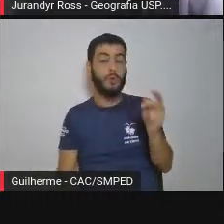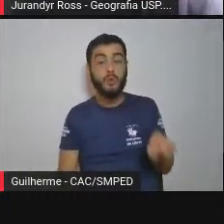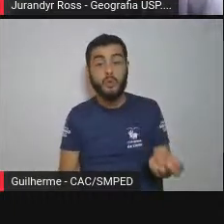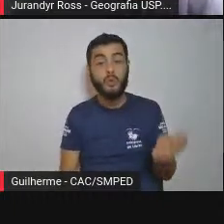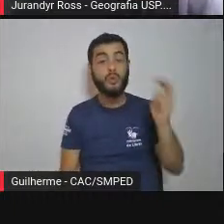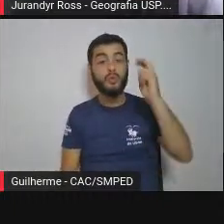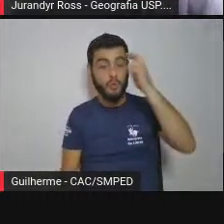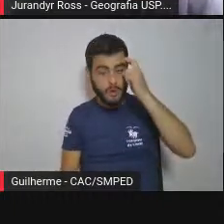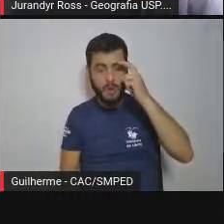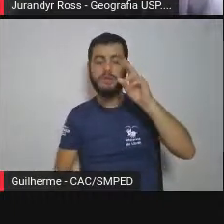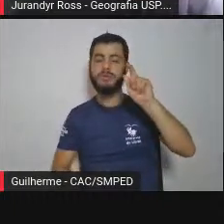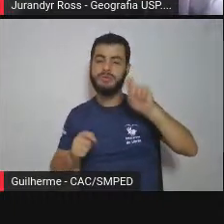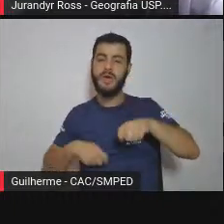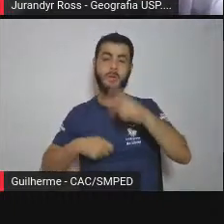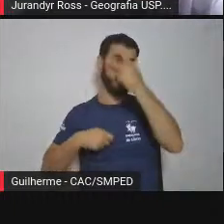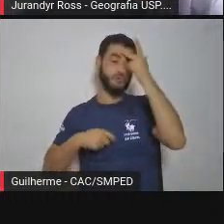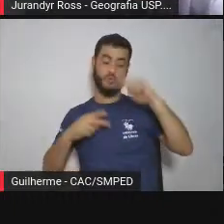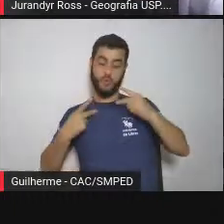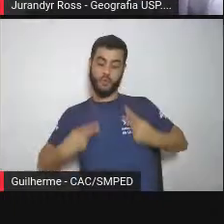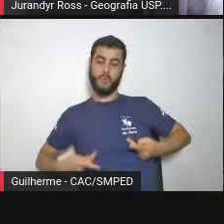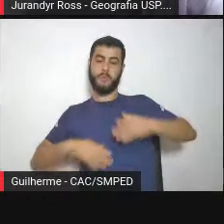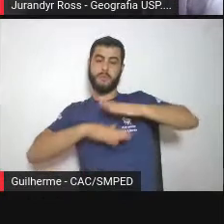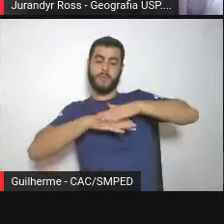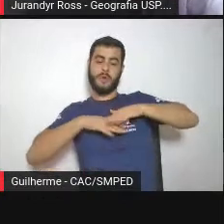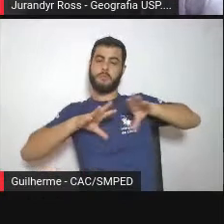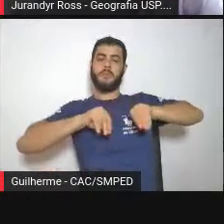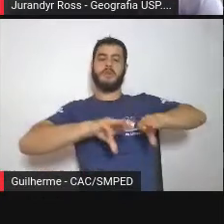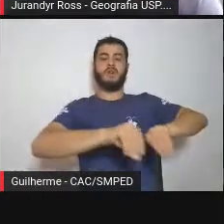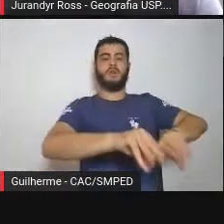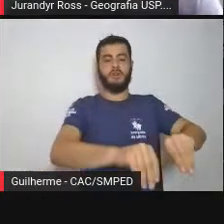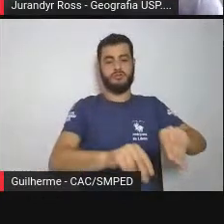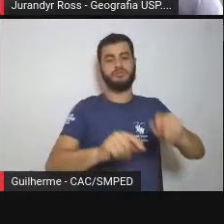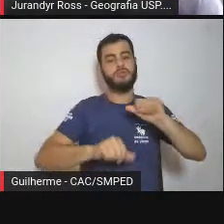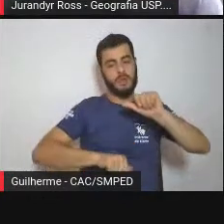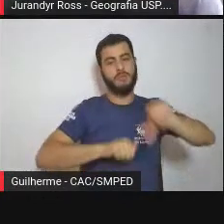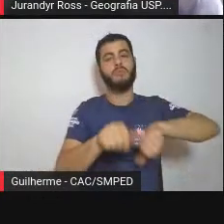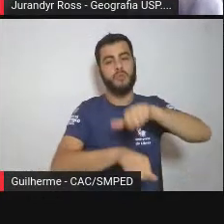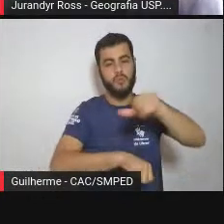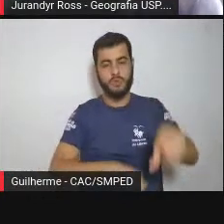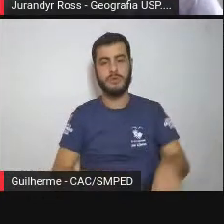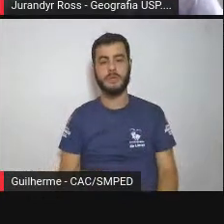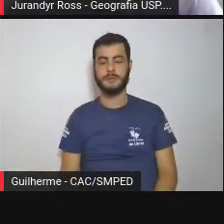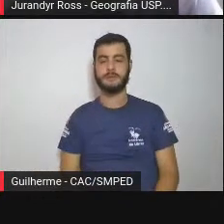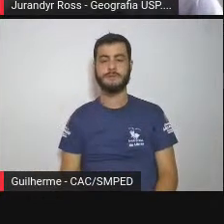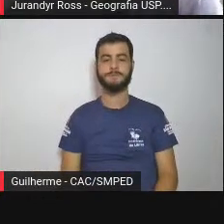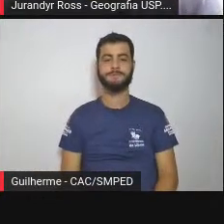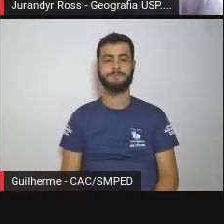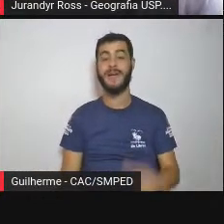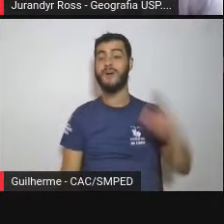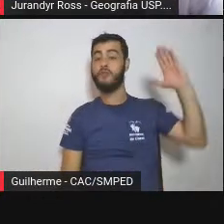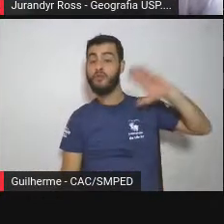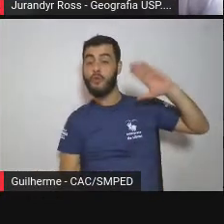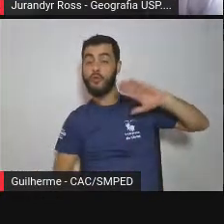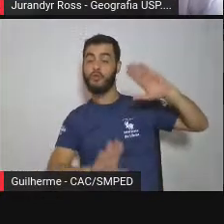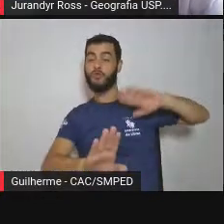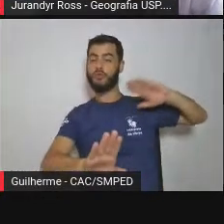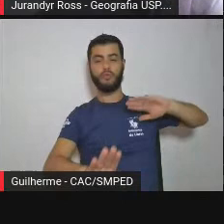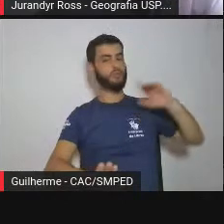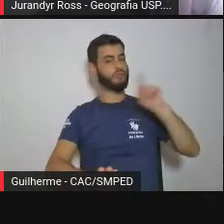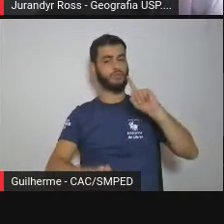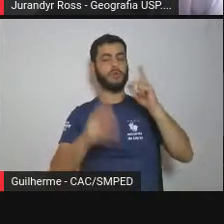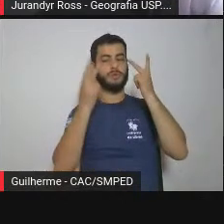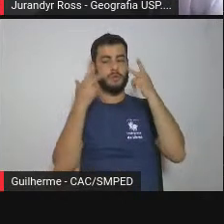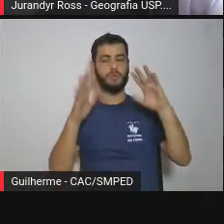mais natural ela é aqui, onde ela não tem interferência. Bom, esses morros, os mares de morros do